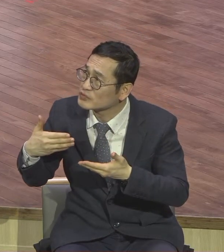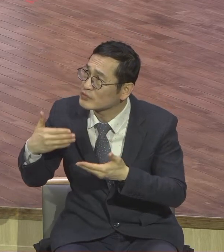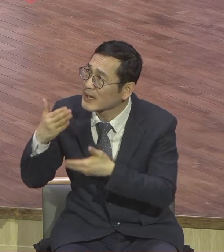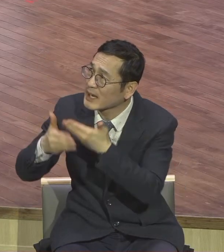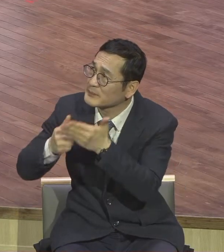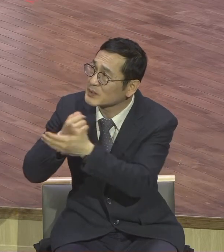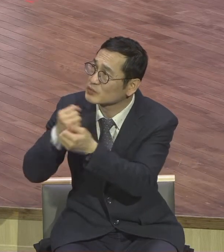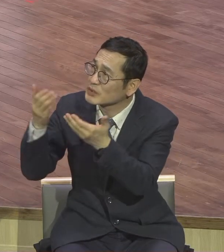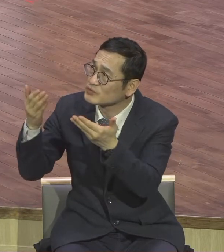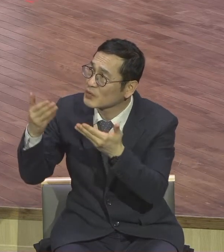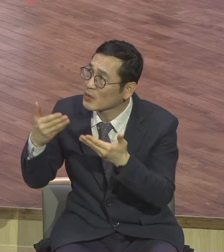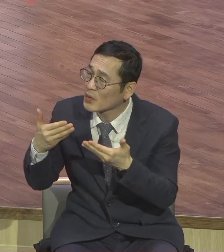요셉